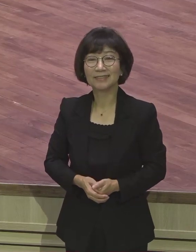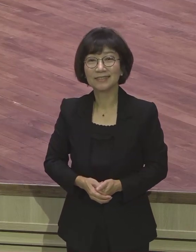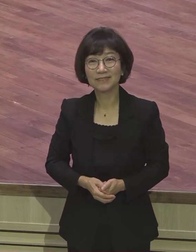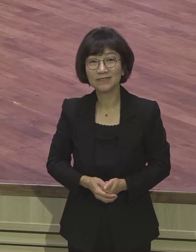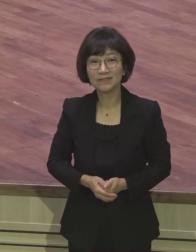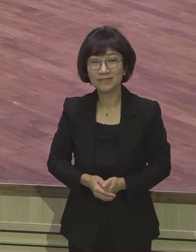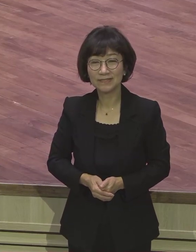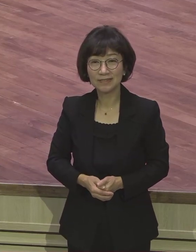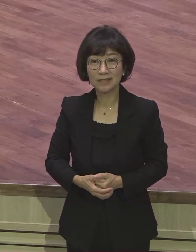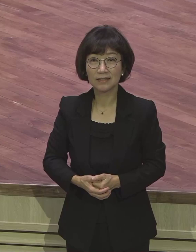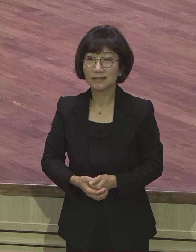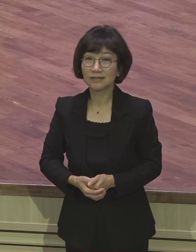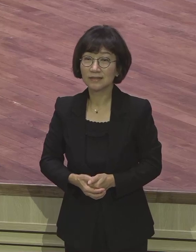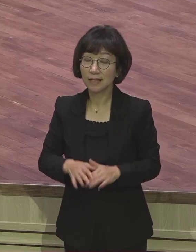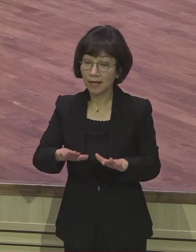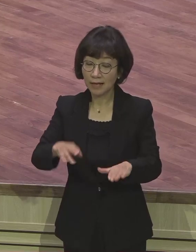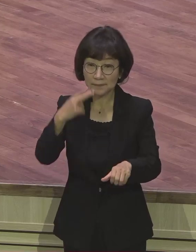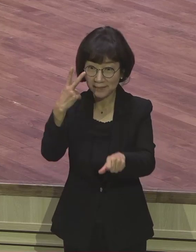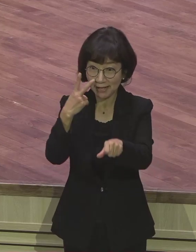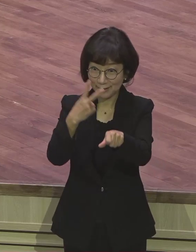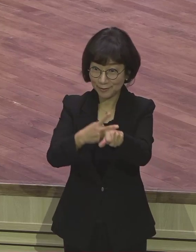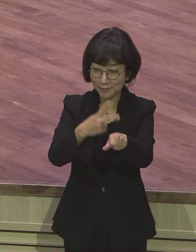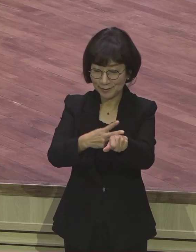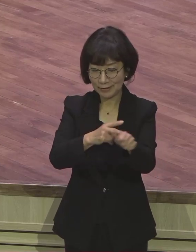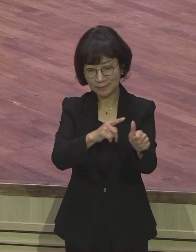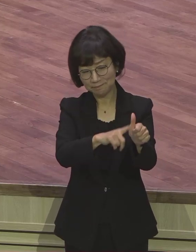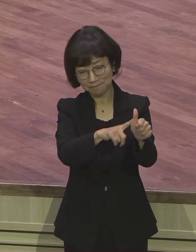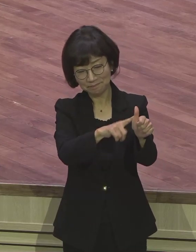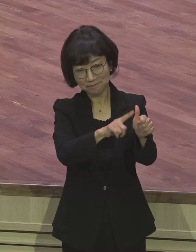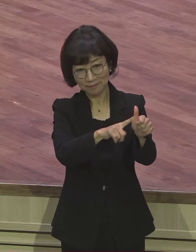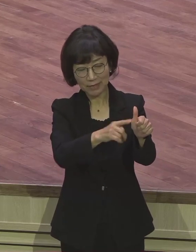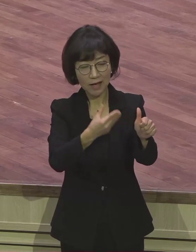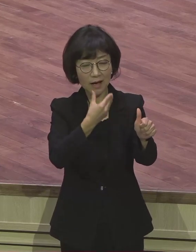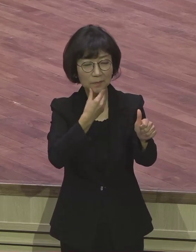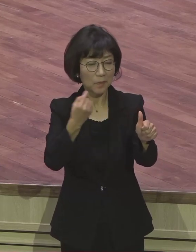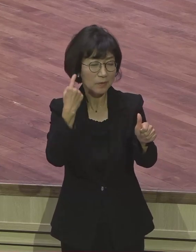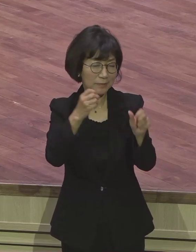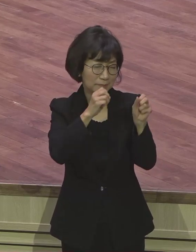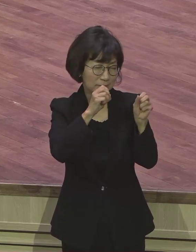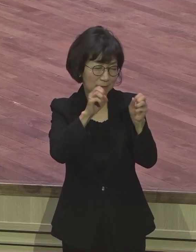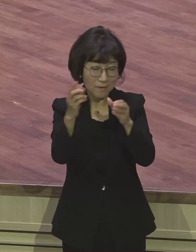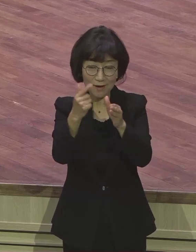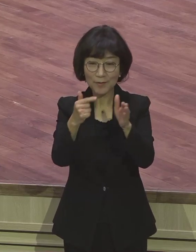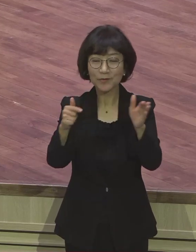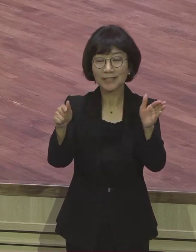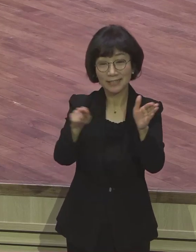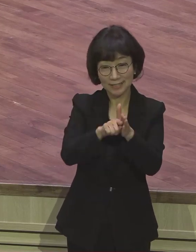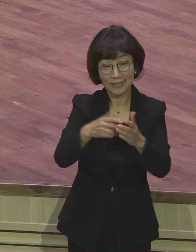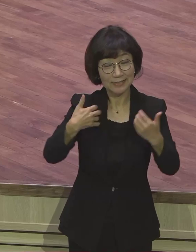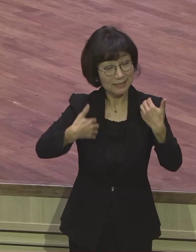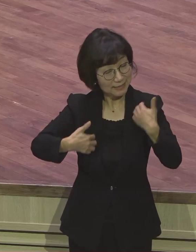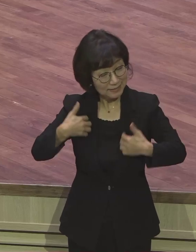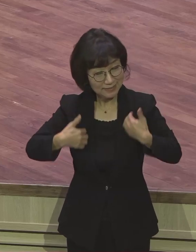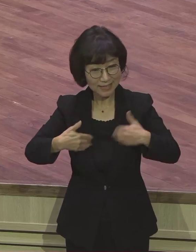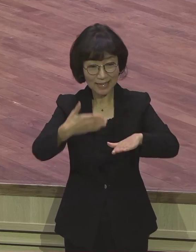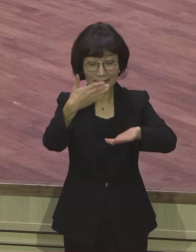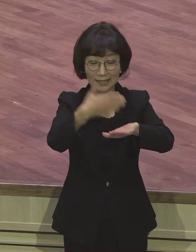정말로 바울처럼 복음 때문에 기뻐하는 사람 복음 때문에 감사하는 사람의 특징이 뭐냐